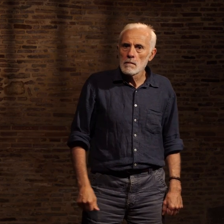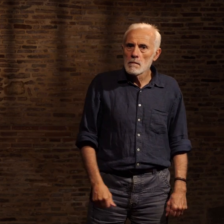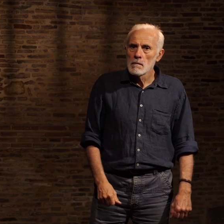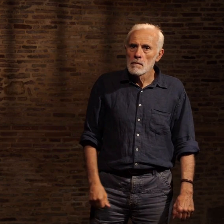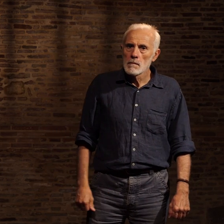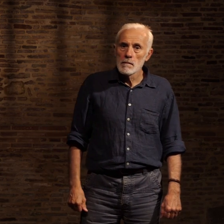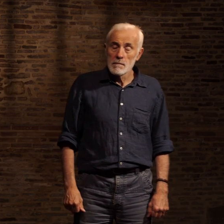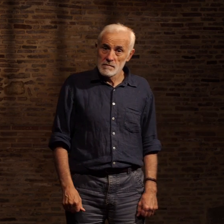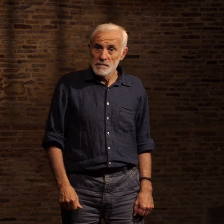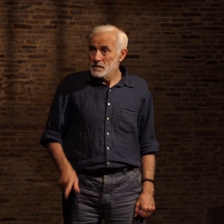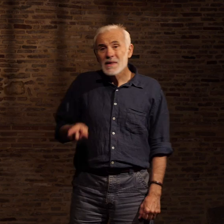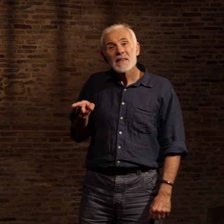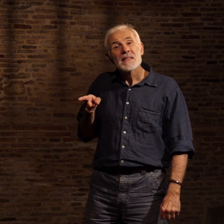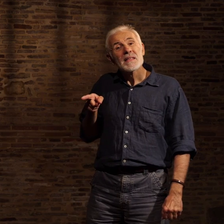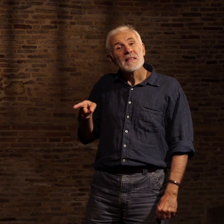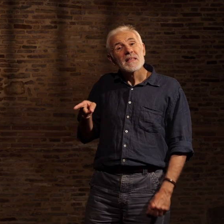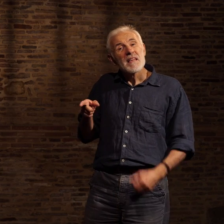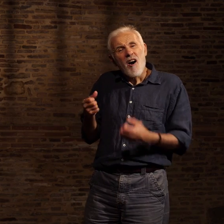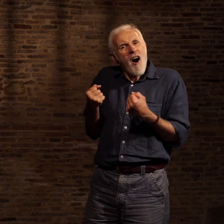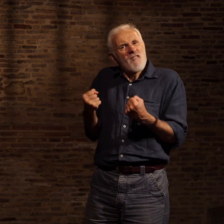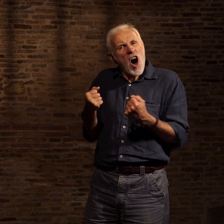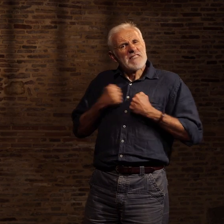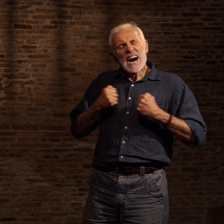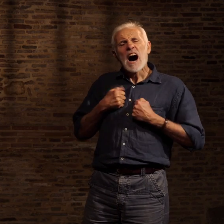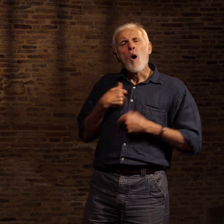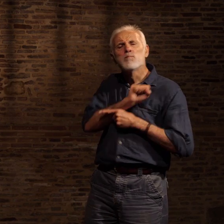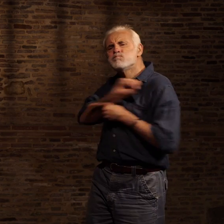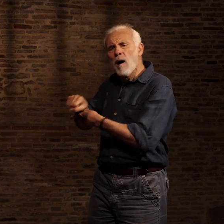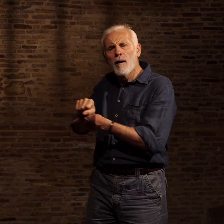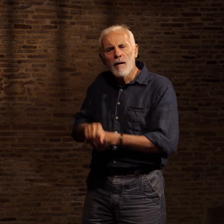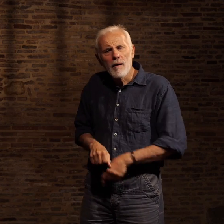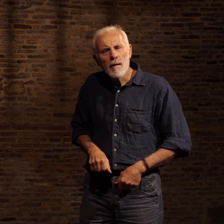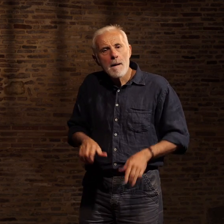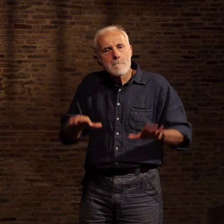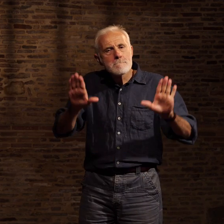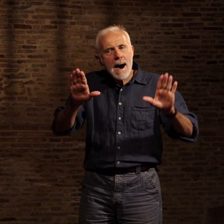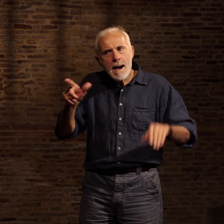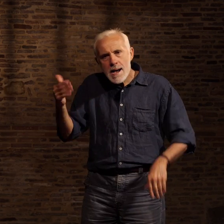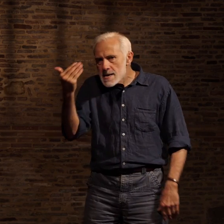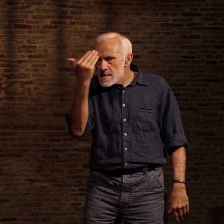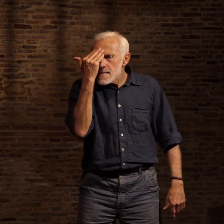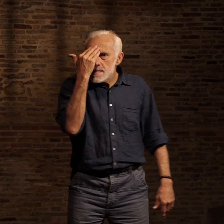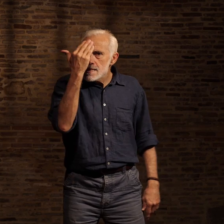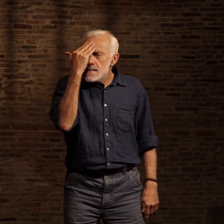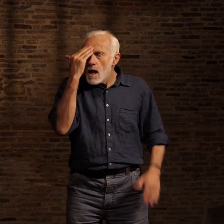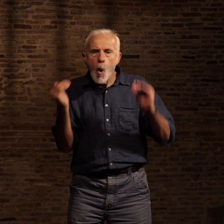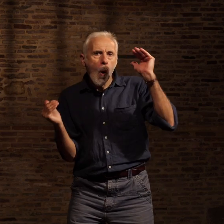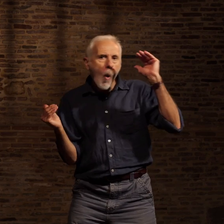Si sa force physique était bien moins grande que la mienne, son indépendance morale était son contexte